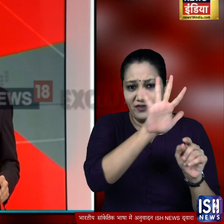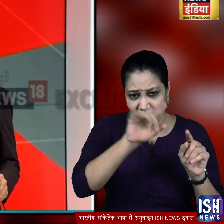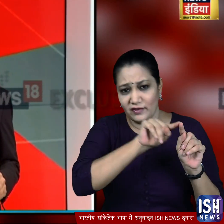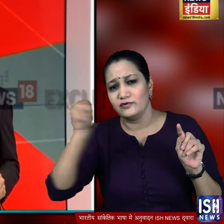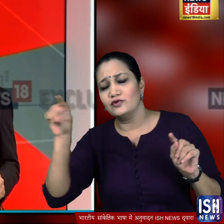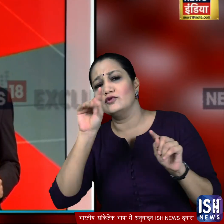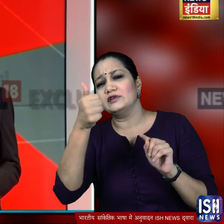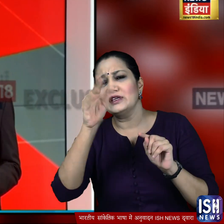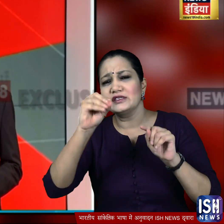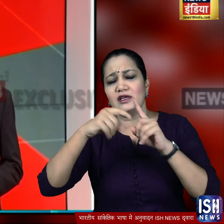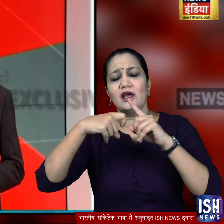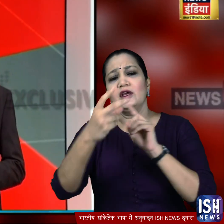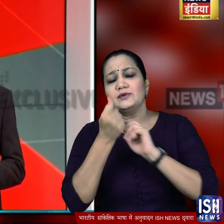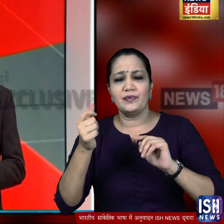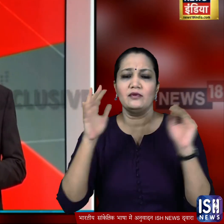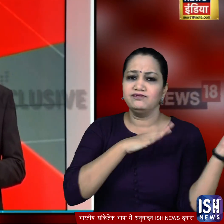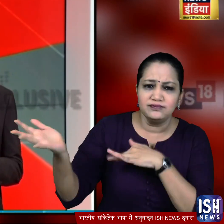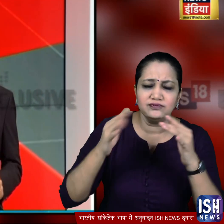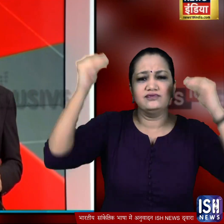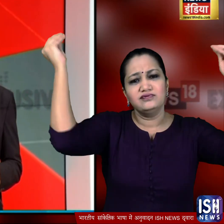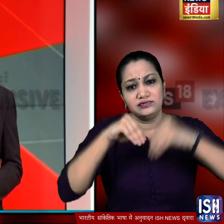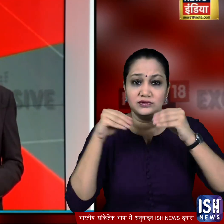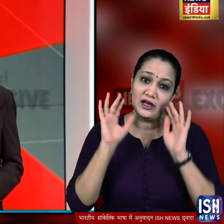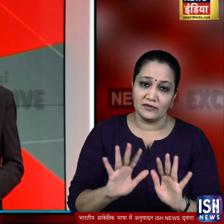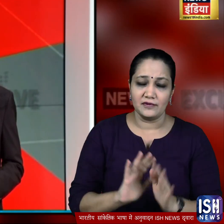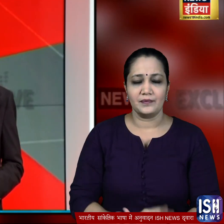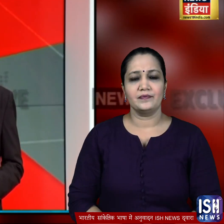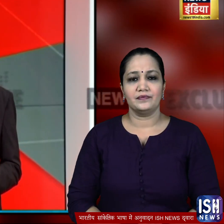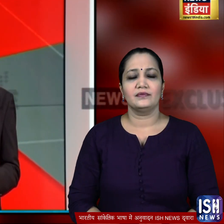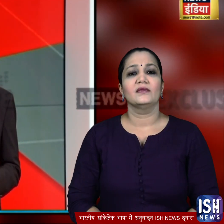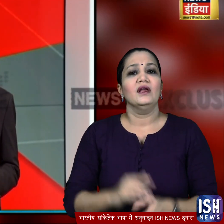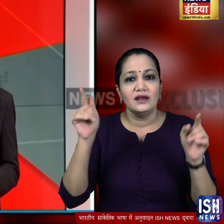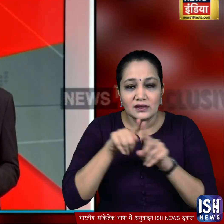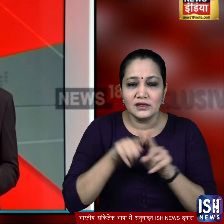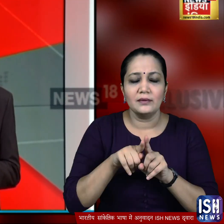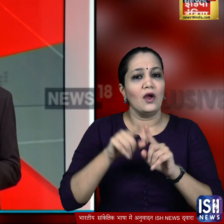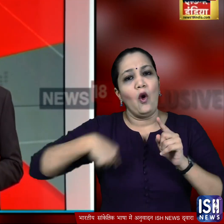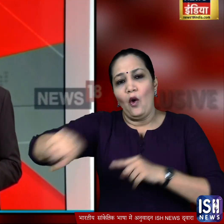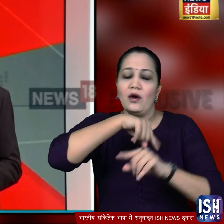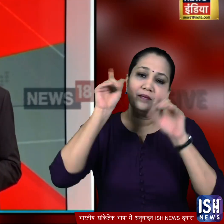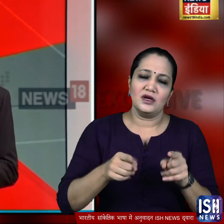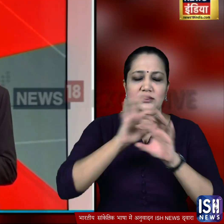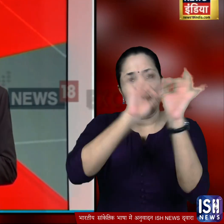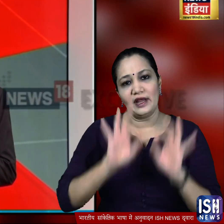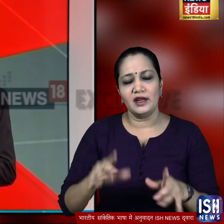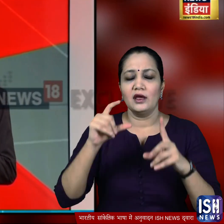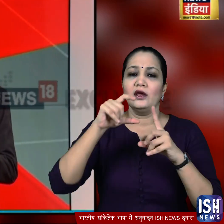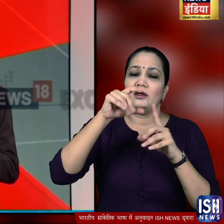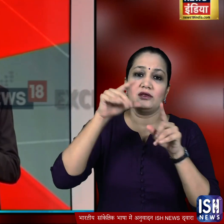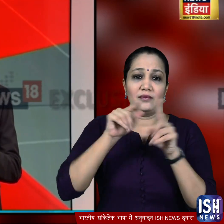प्रति घंटा की रफ्तार वाली आंधी और मुसलाधार बारिश हो सकती है जिसको जहलने के लिए सबको तयार रहना होगा और मौसम विभाग ने ऐसा ही अलर्ट